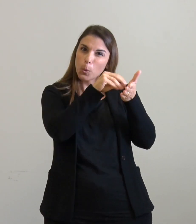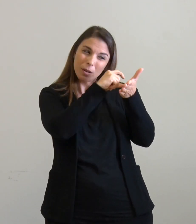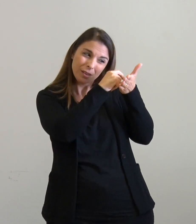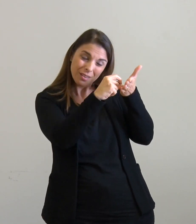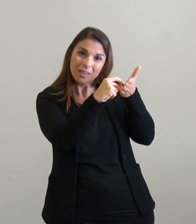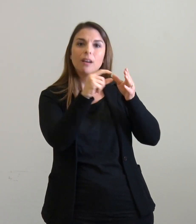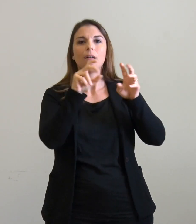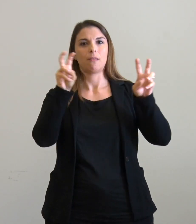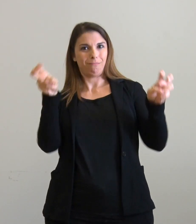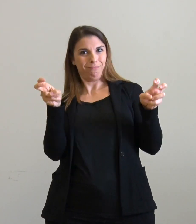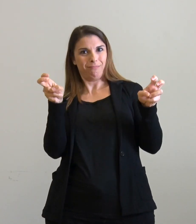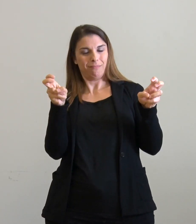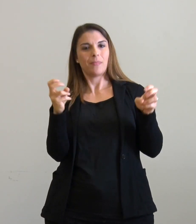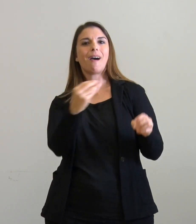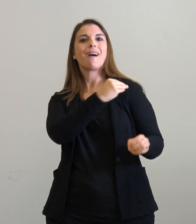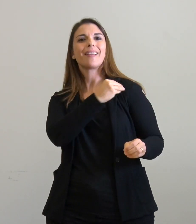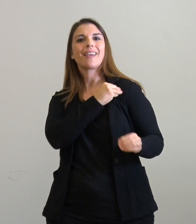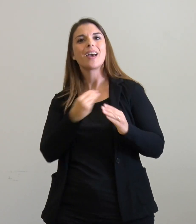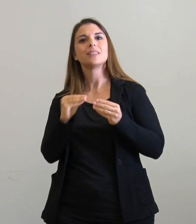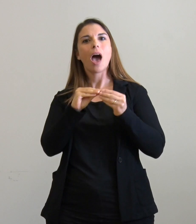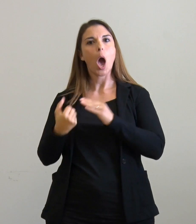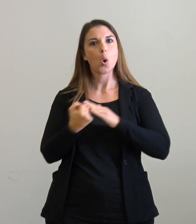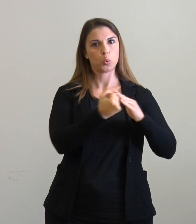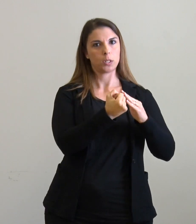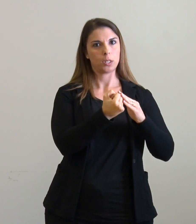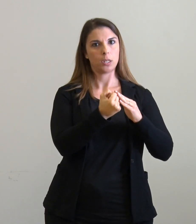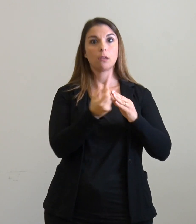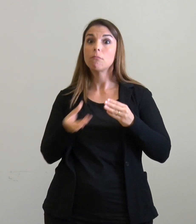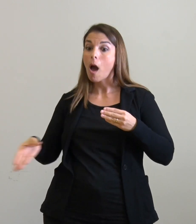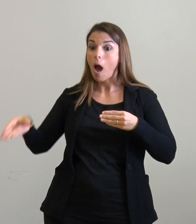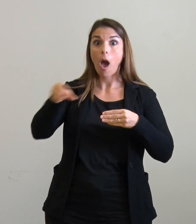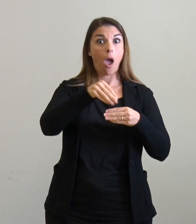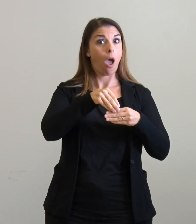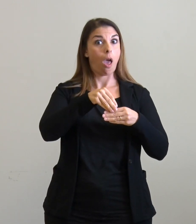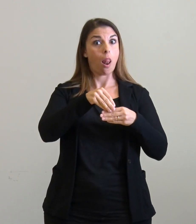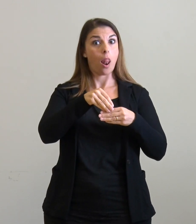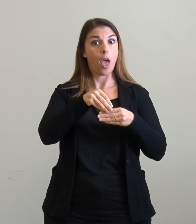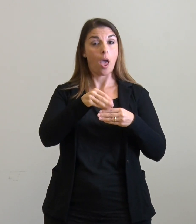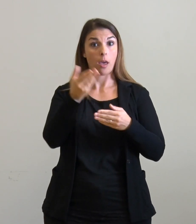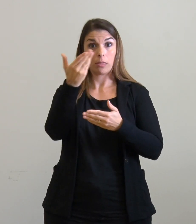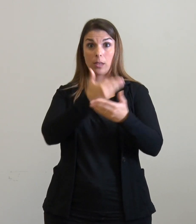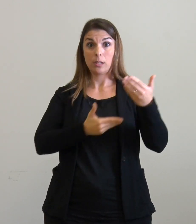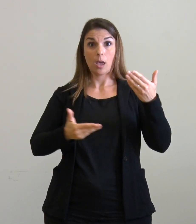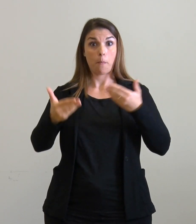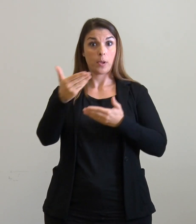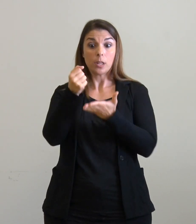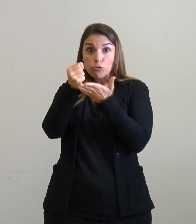ausilio e allegare la certificazione relativa al proprio stato di invalidità o handicap